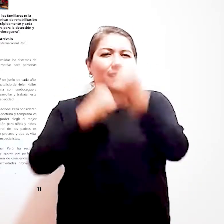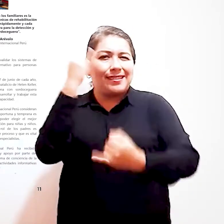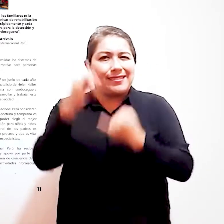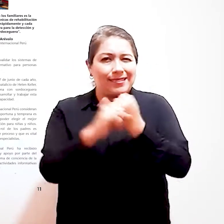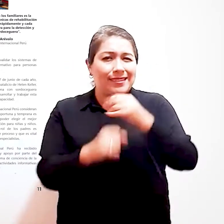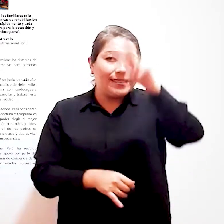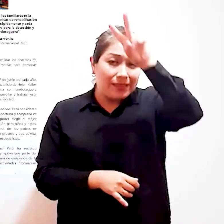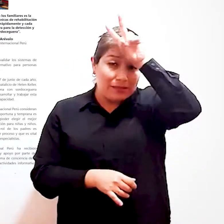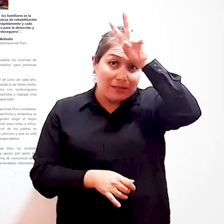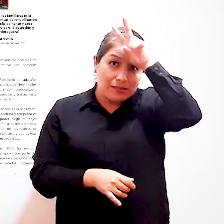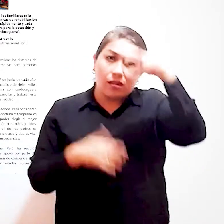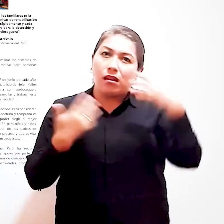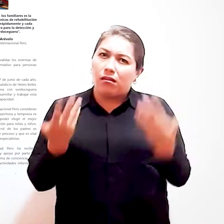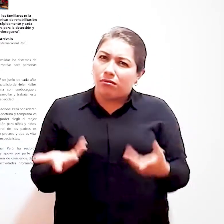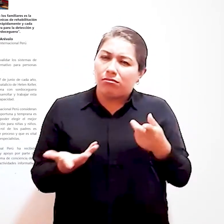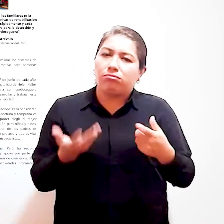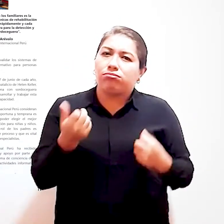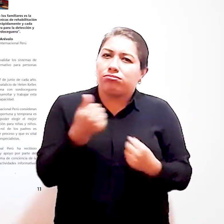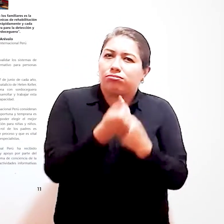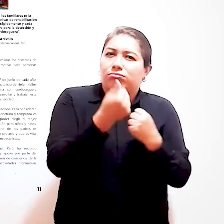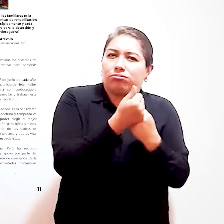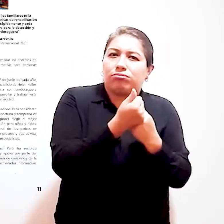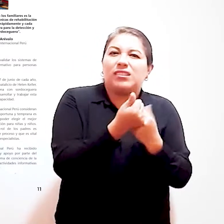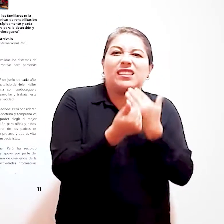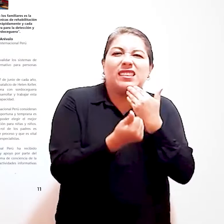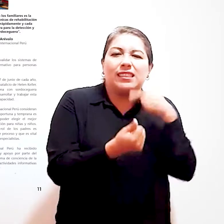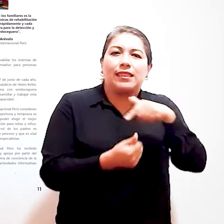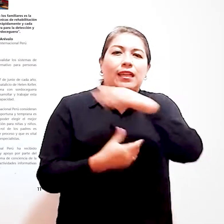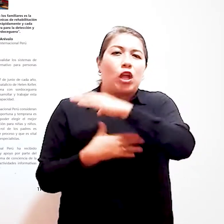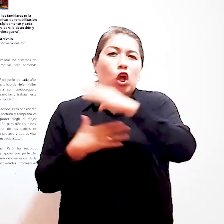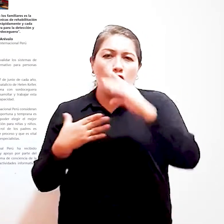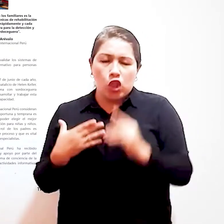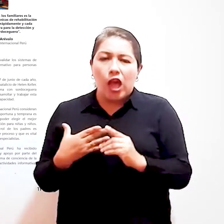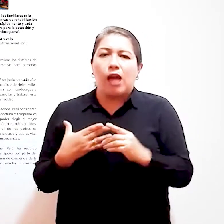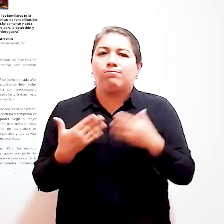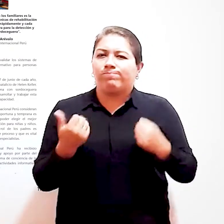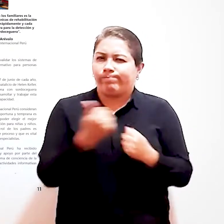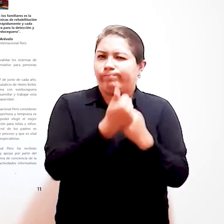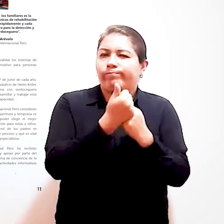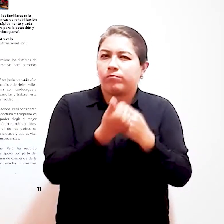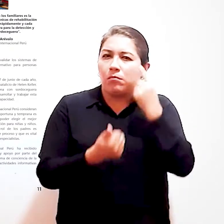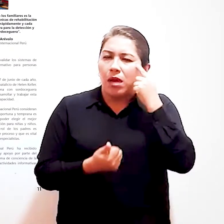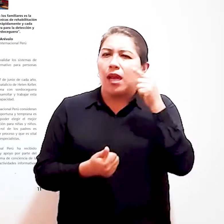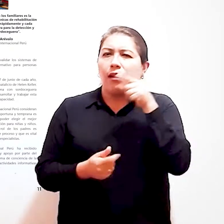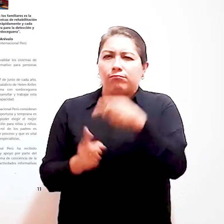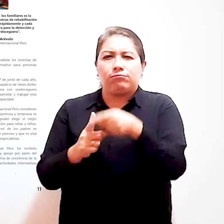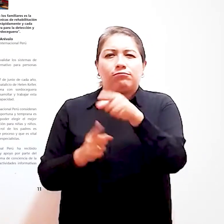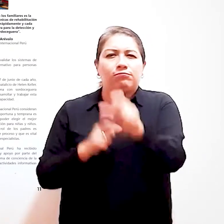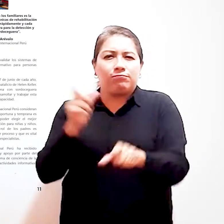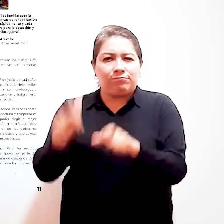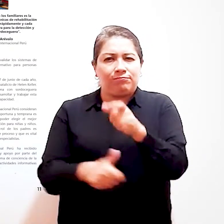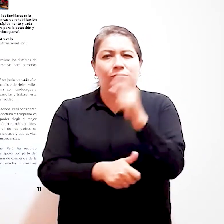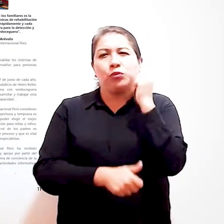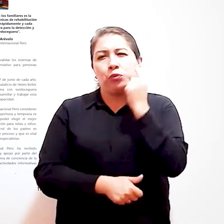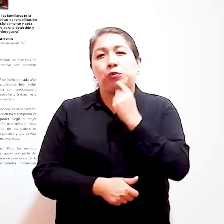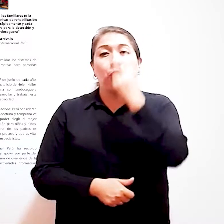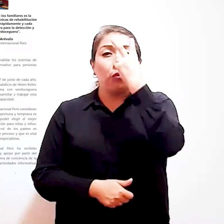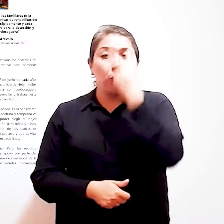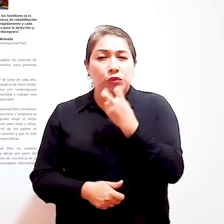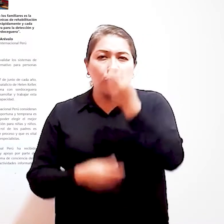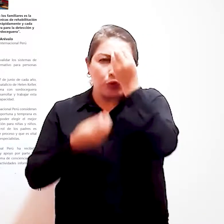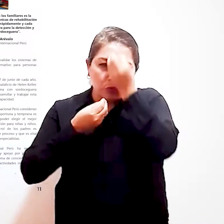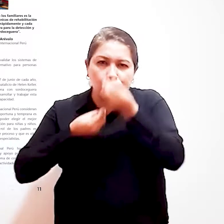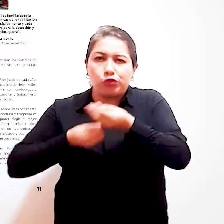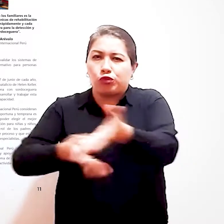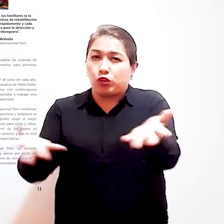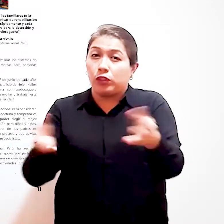Cencia Internacional Perú ha recibido acompañamiento y apoyo por parte del CONADIS para la toma de conciencia de la sordo ceguera en